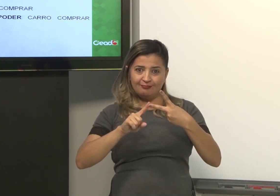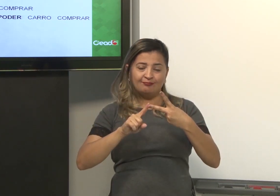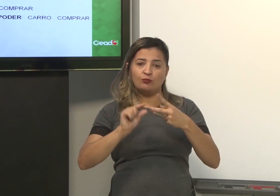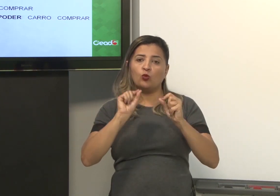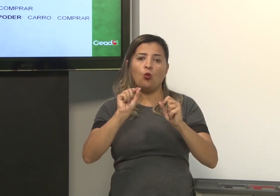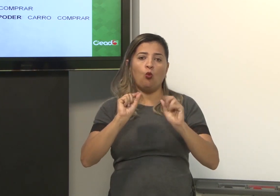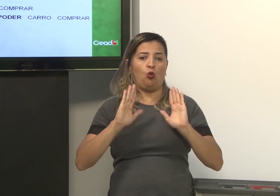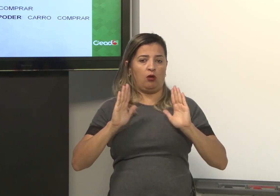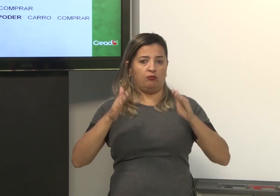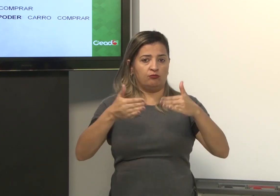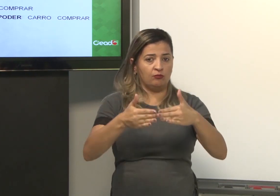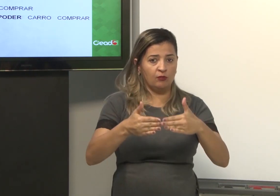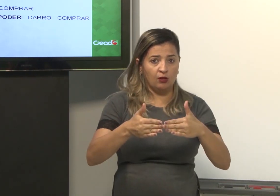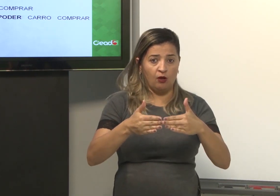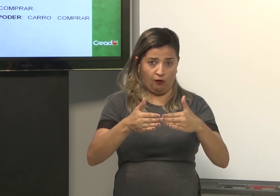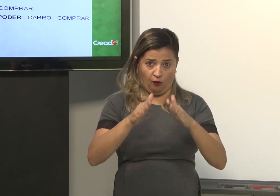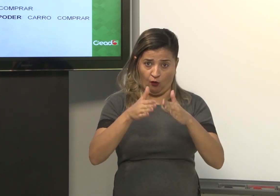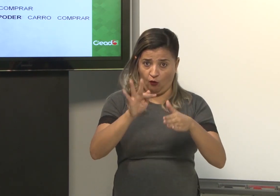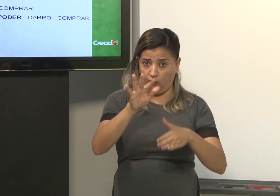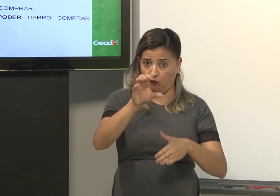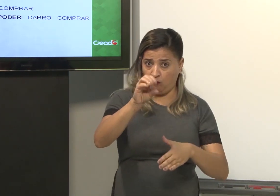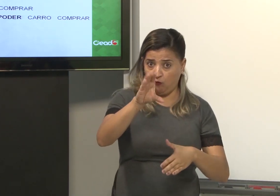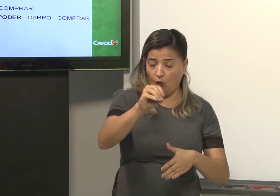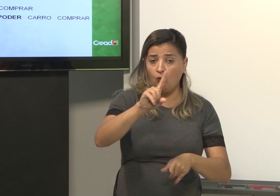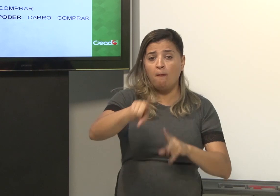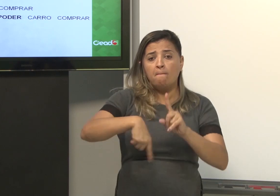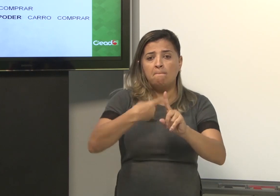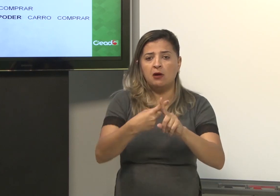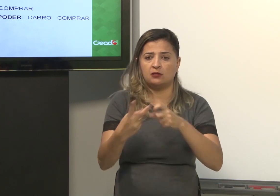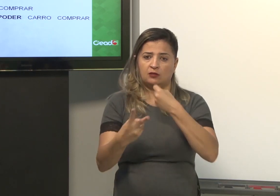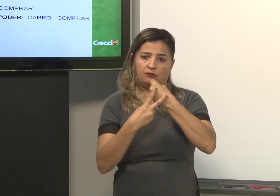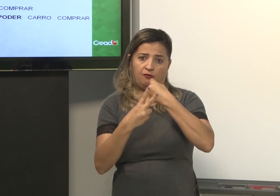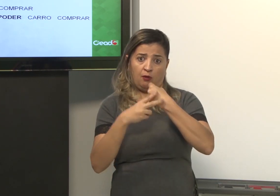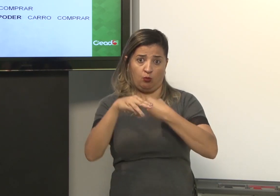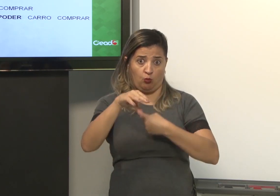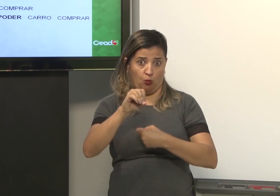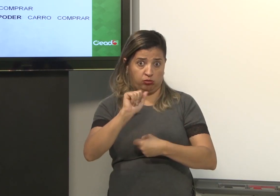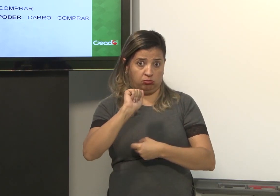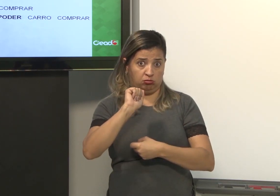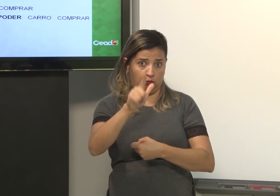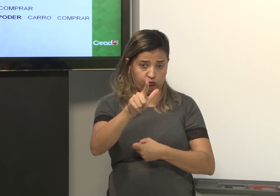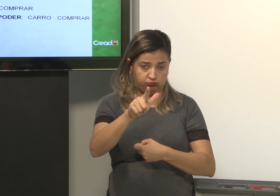E a segunda frase. Olha o foco que se dá na segunda frase. Com o verbo modal.